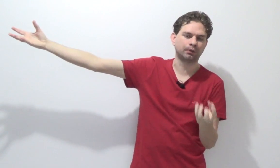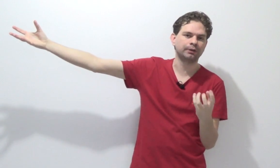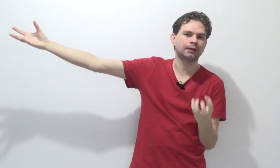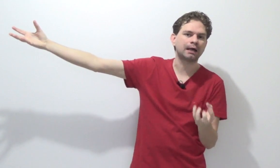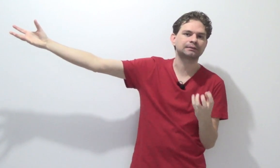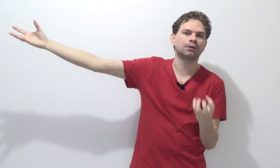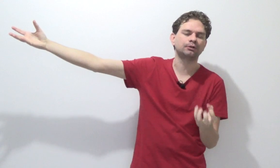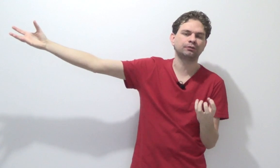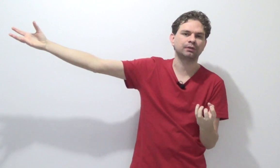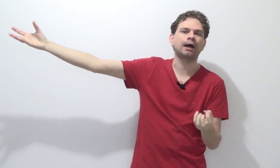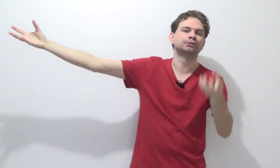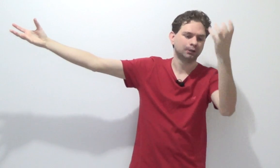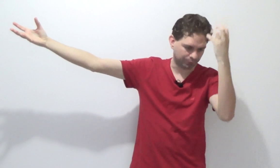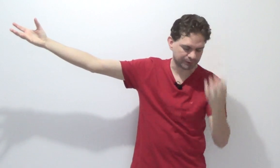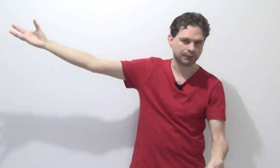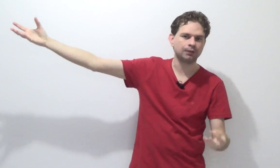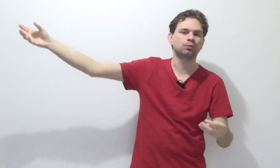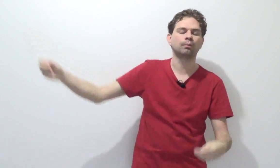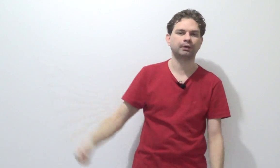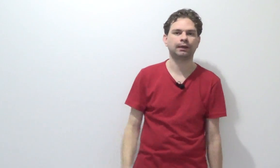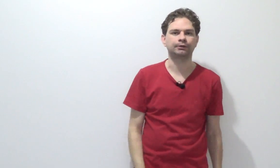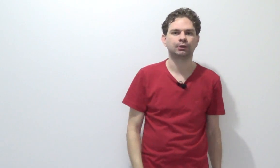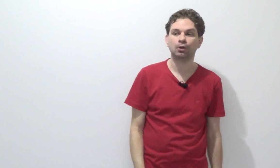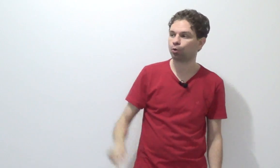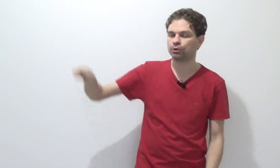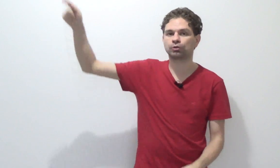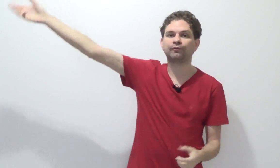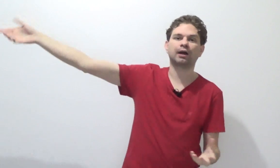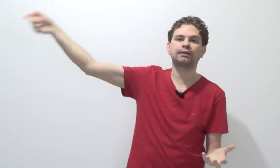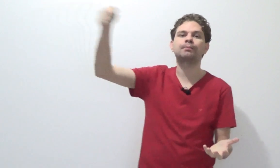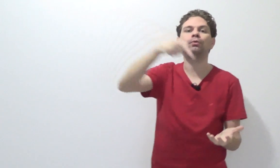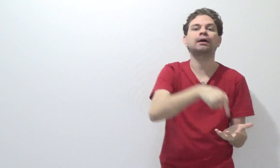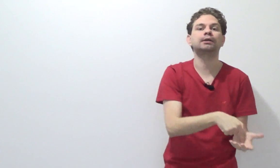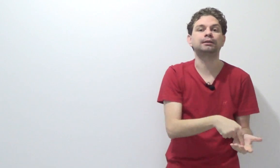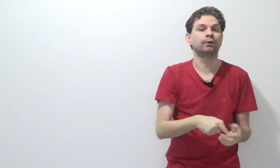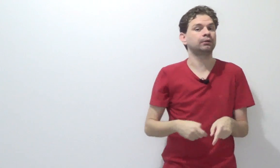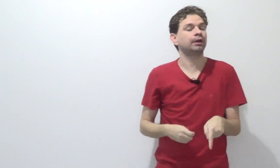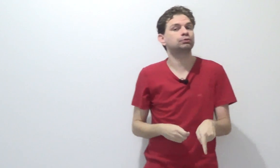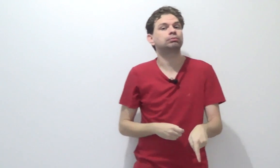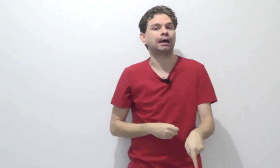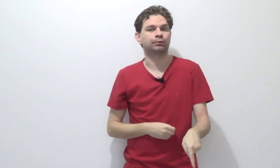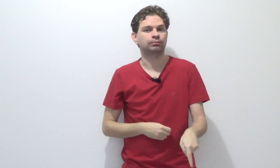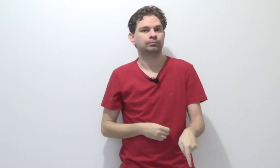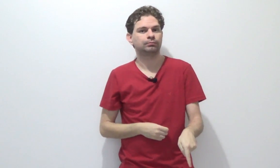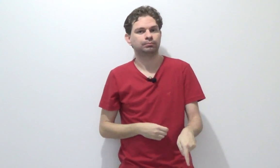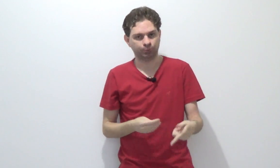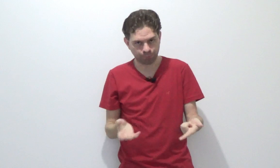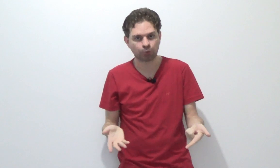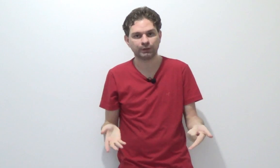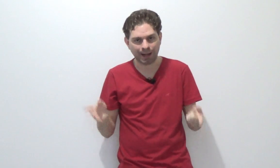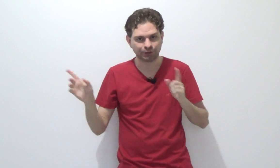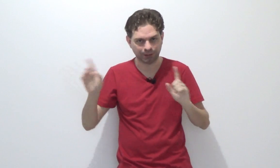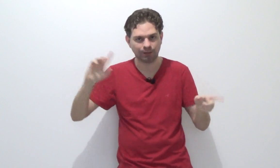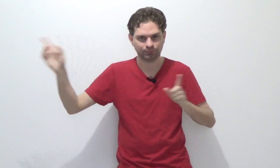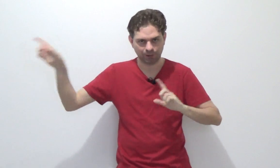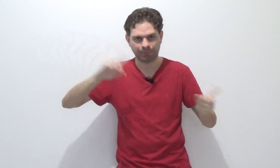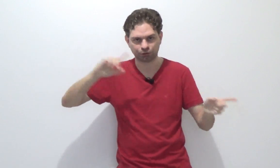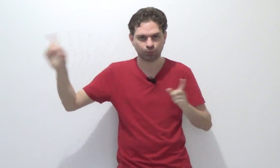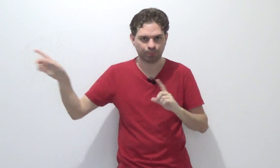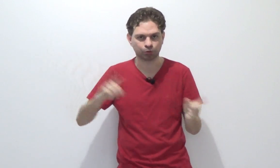Teoria da ação ou atividade. Vai ser ali o competente. Começou fora, terminou aqui. Teoria do resultado. Ubiquidade, né? Depende do ponto